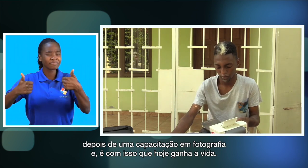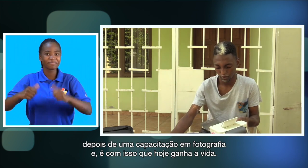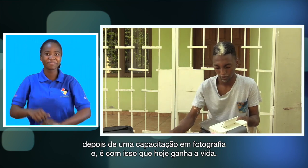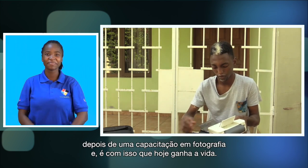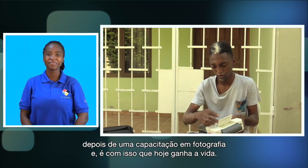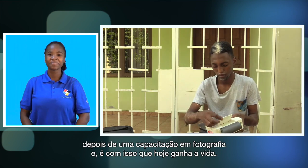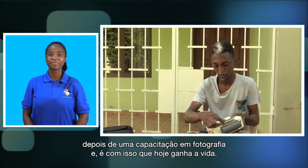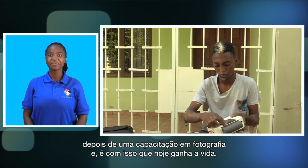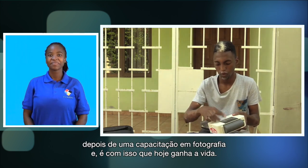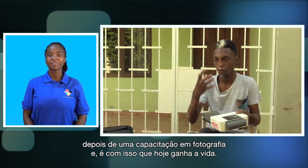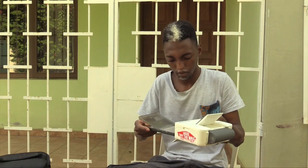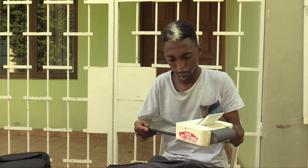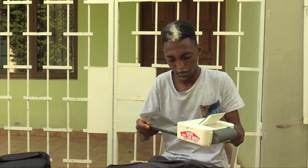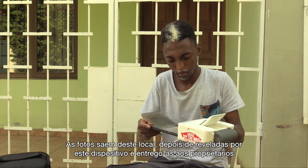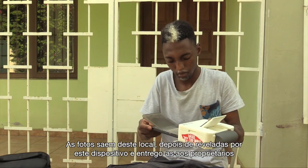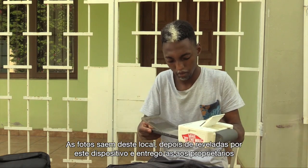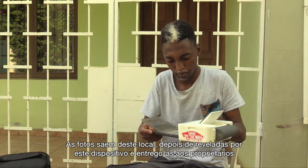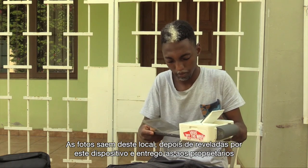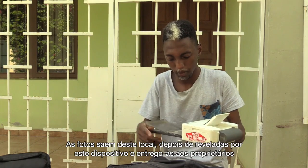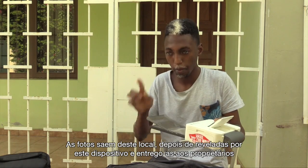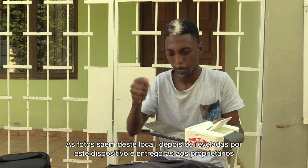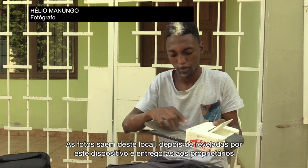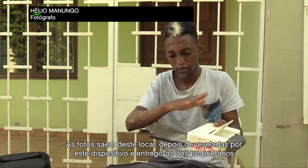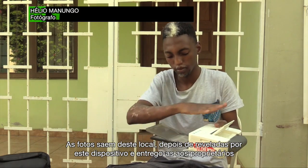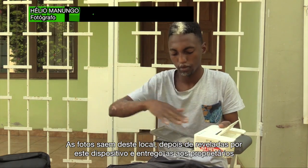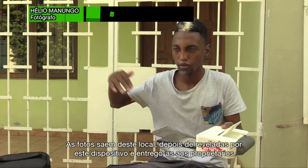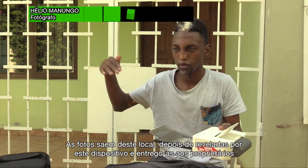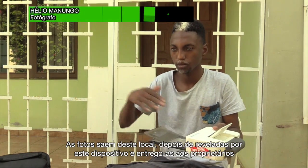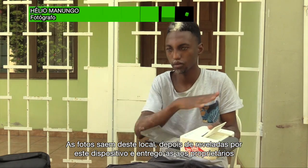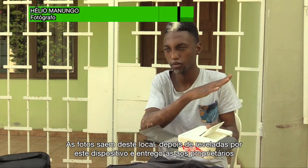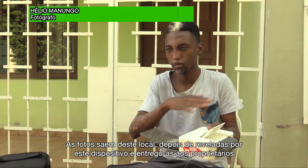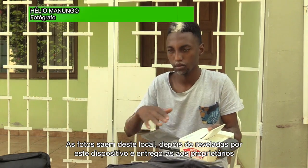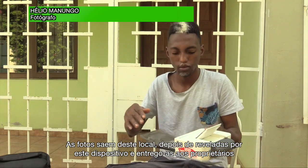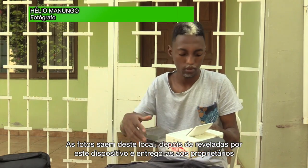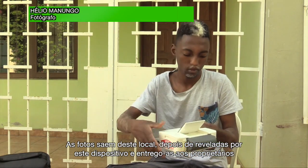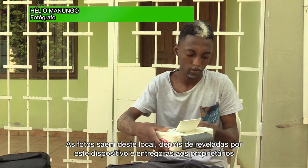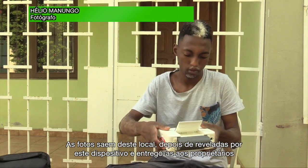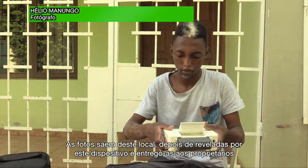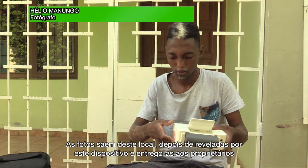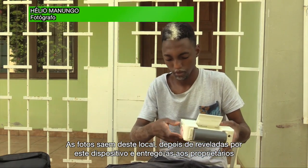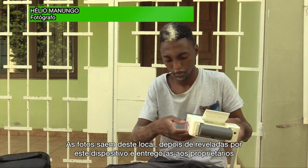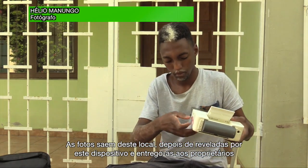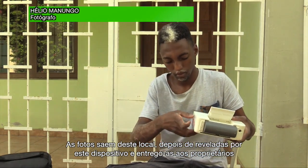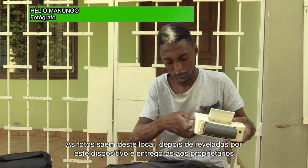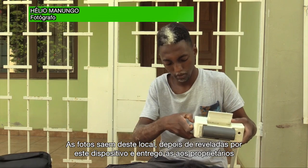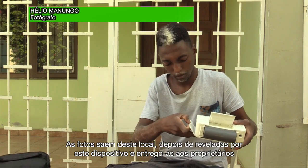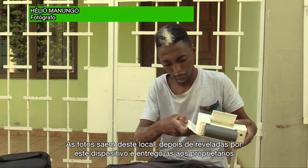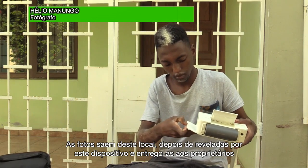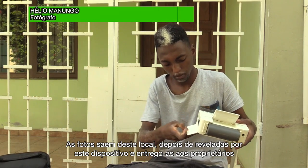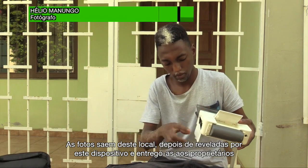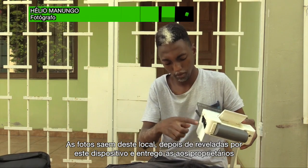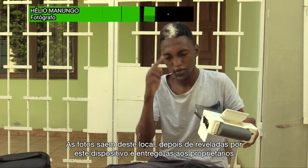é com isso que hoje ganha a vida. Temos aqui a parte onde tiramos a foto e as fotos saem desta